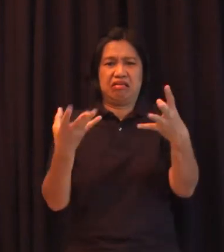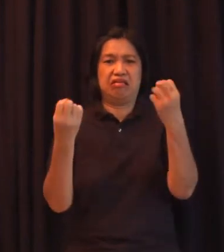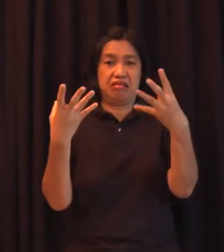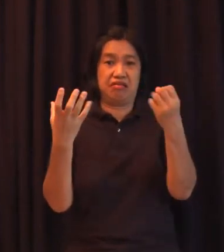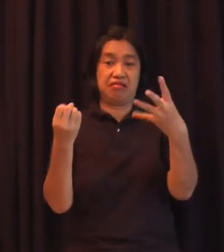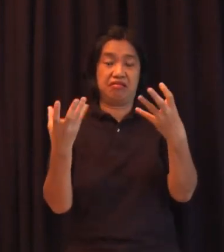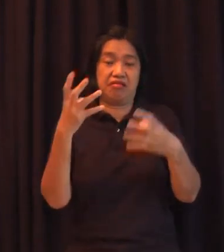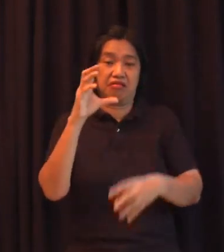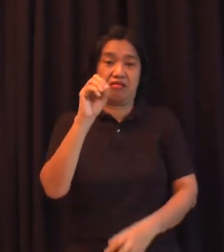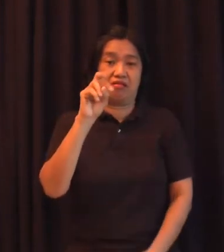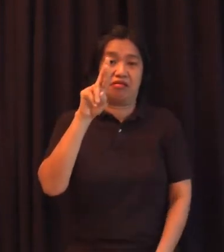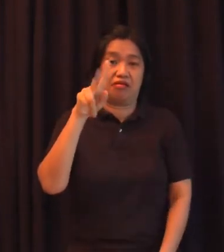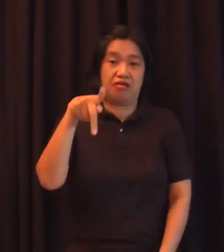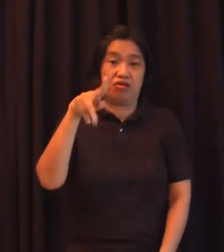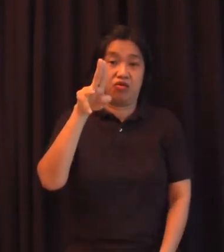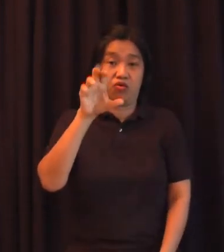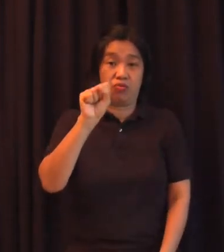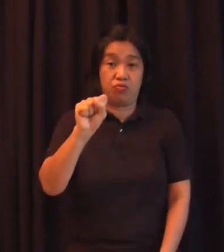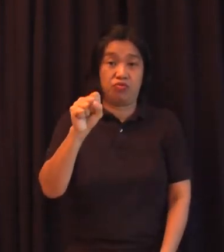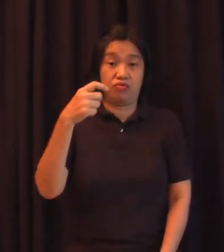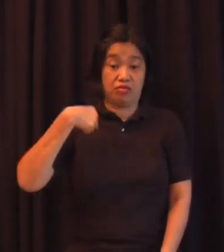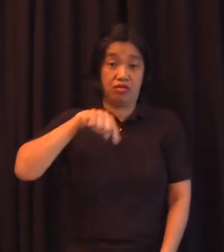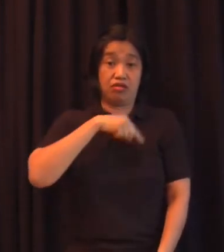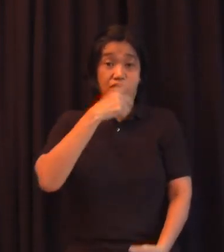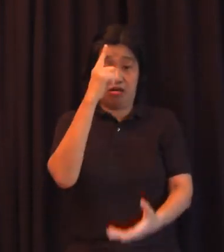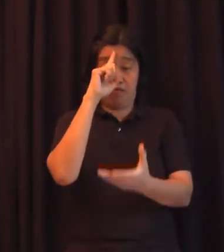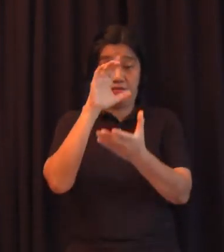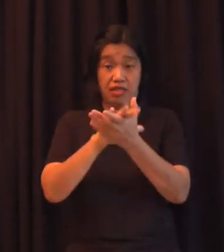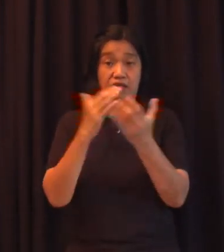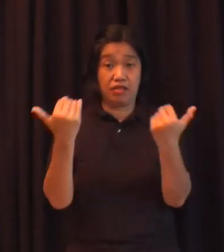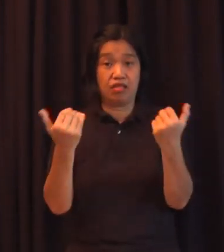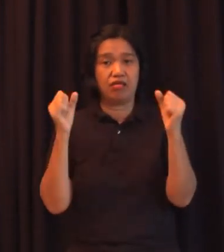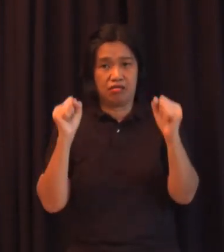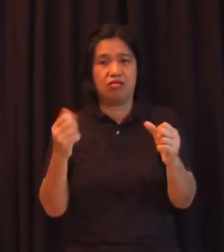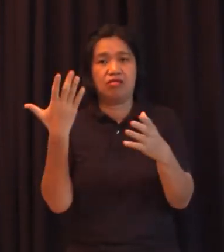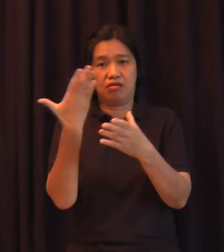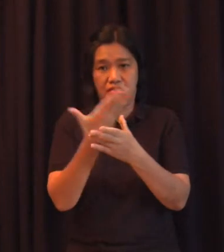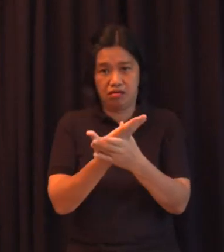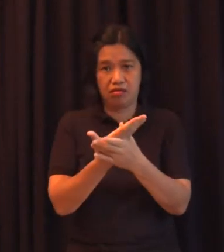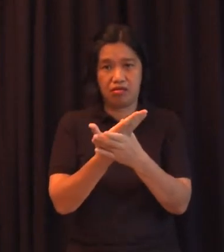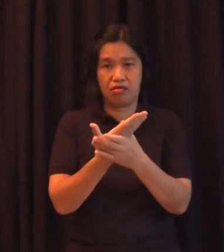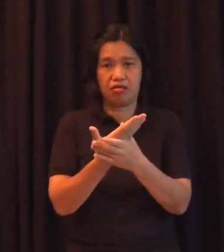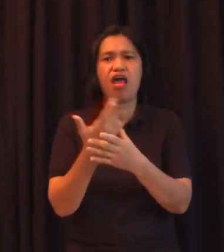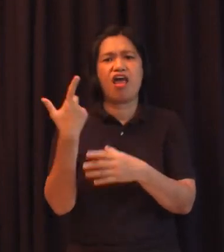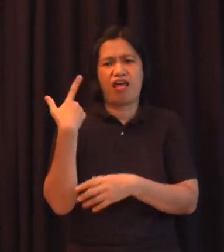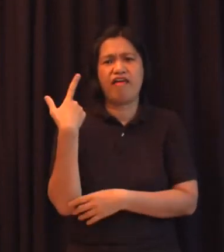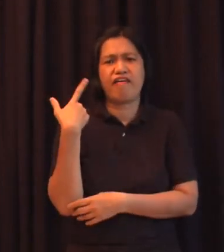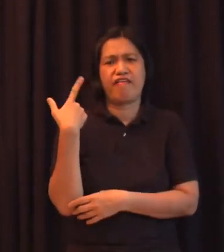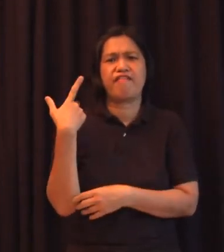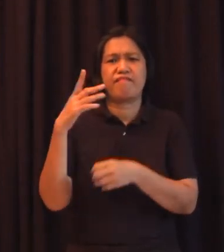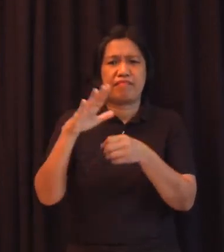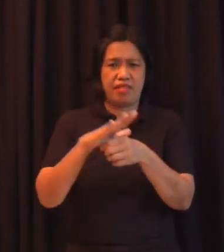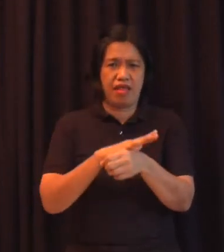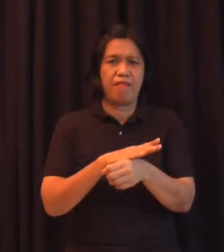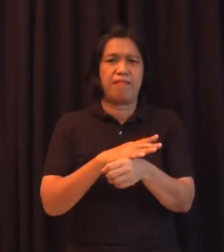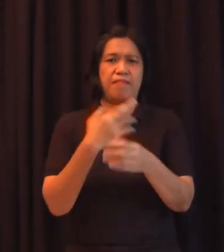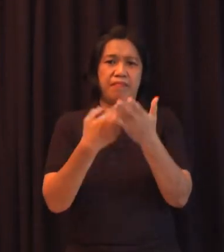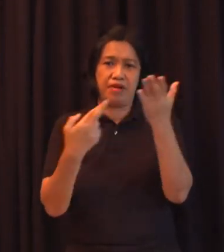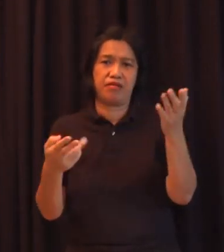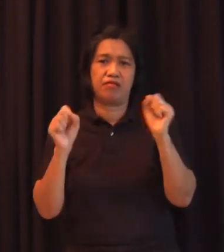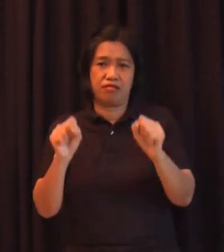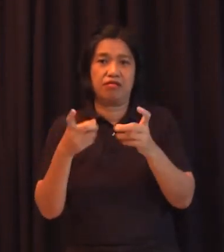palagay namin naniniwala kami na pwede na mag intervene may enough resources na tayo para i-describe yung ano i wika